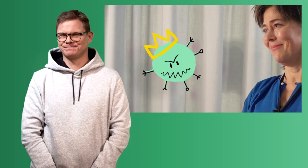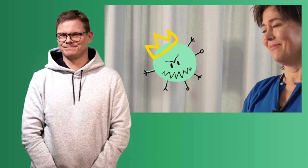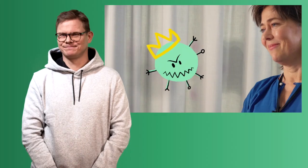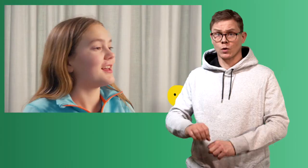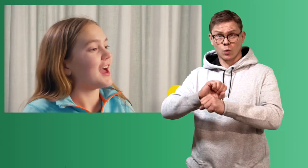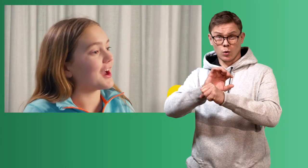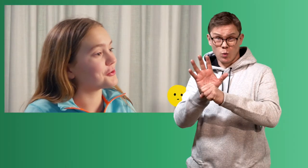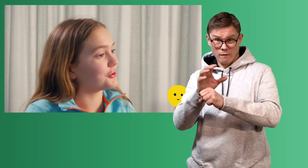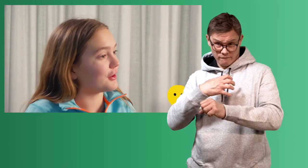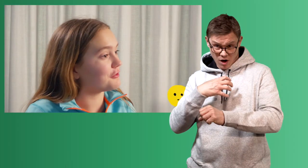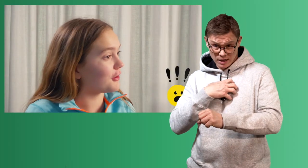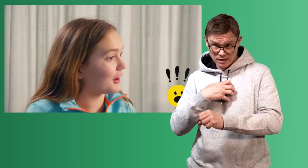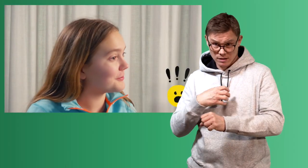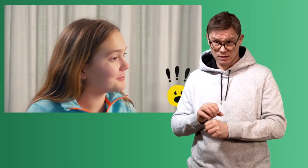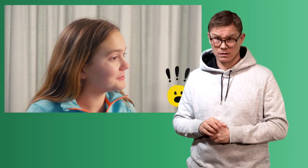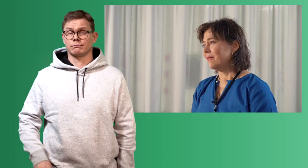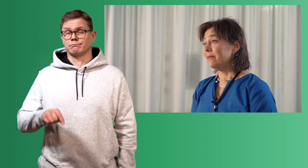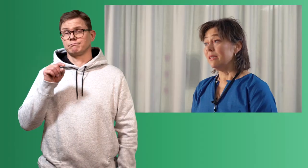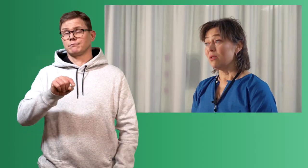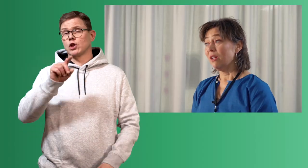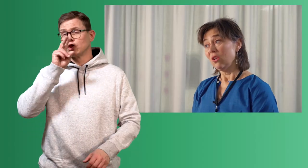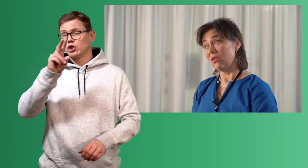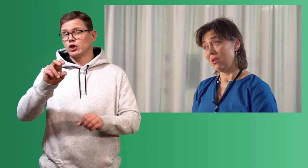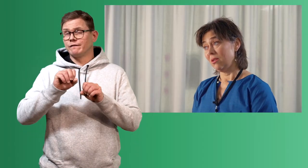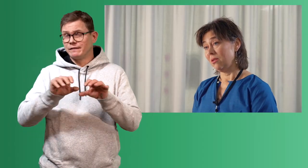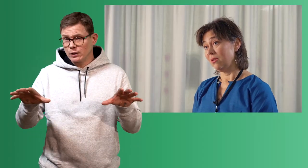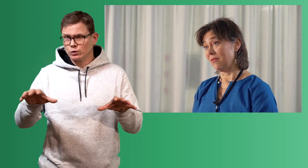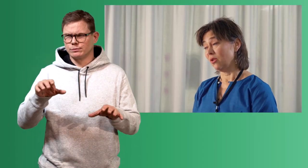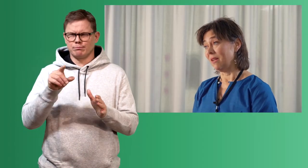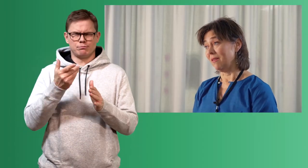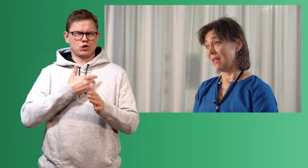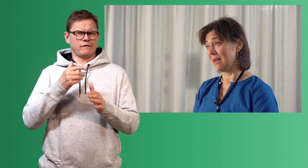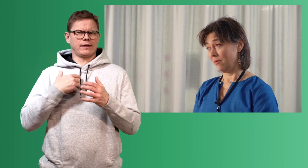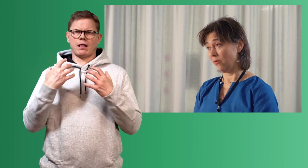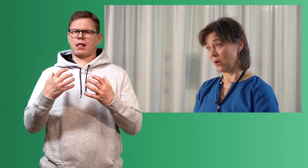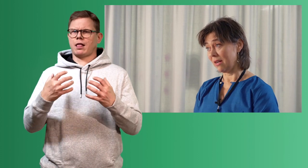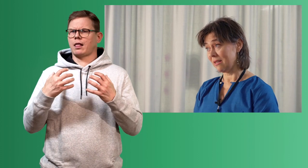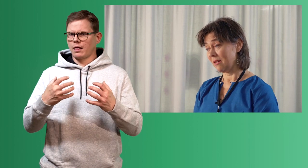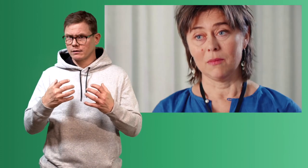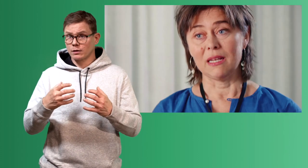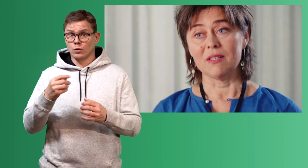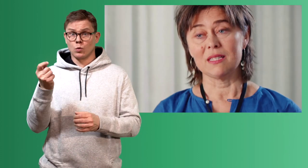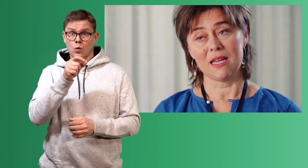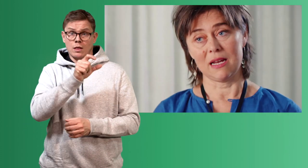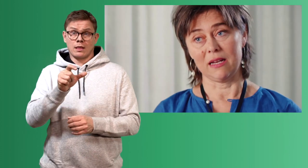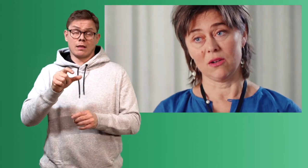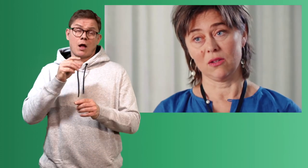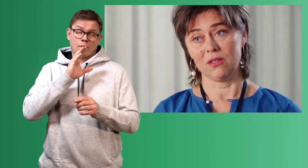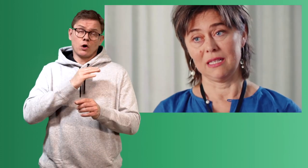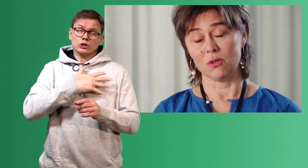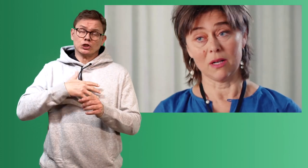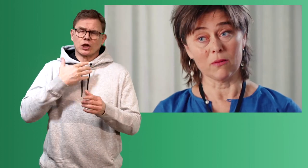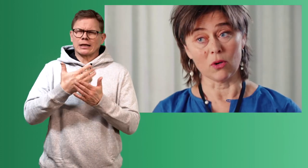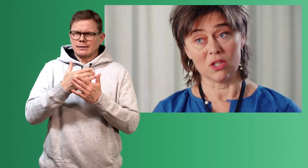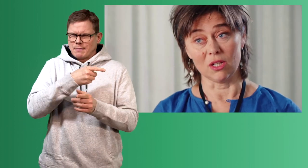latin. Er korona farlig? Viruset er nytt, så derfor så vet vi ikke helt hvor farlig det er. Men det vi ser er